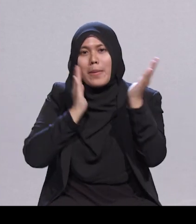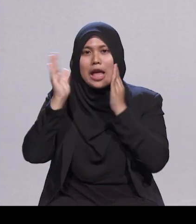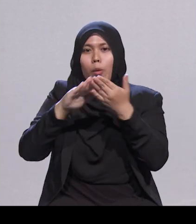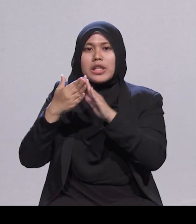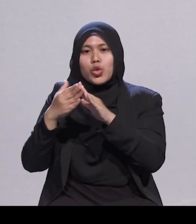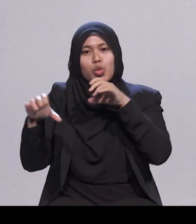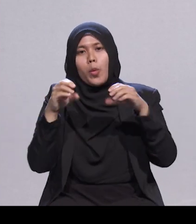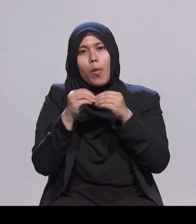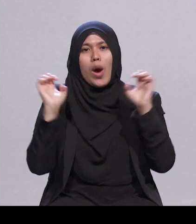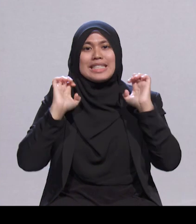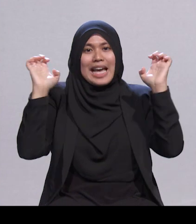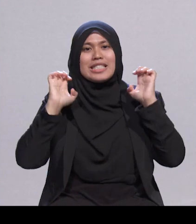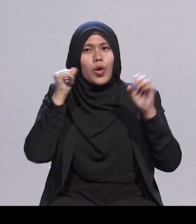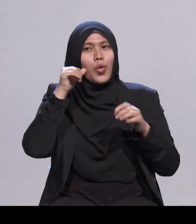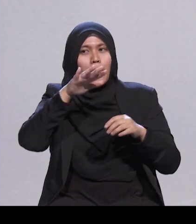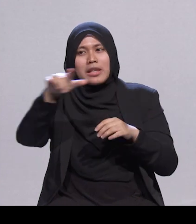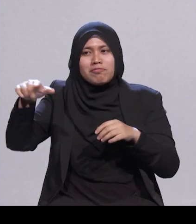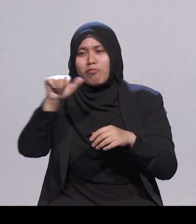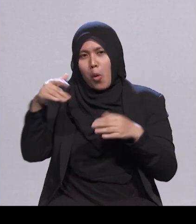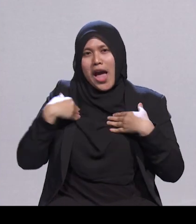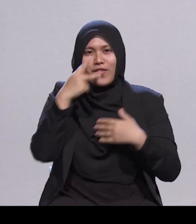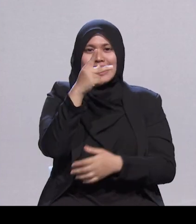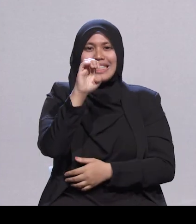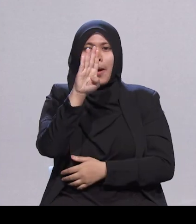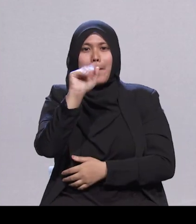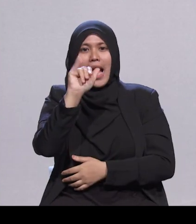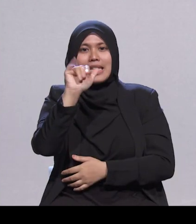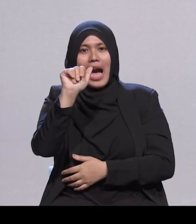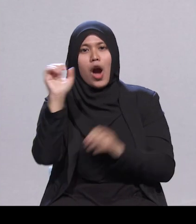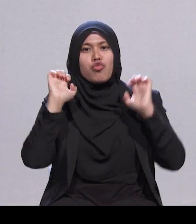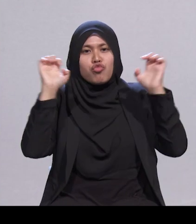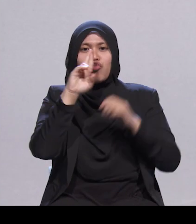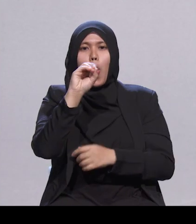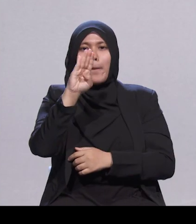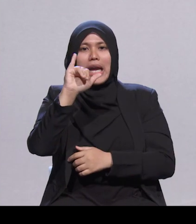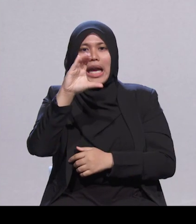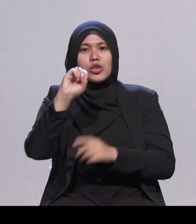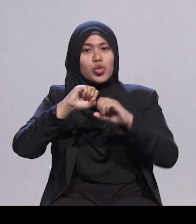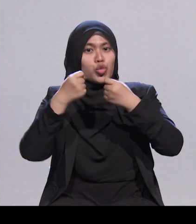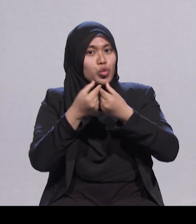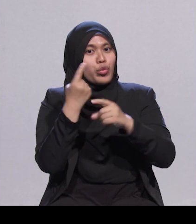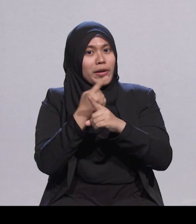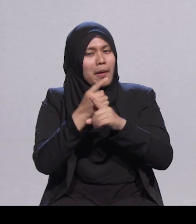ada kumpulan kebayarrobics. Tapi, kaum lelaki, apa pula ya?